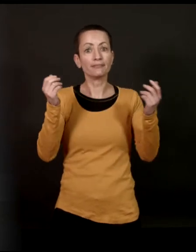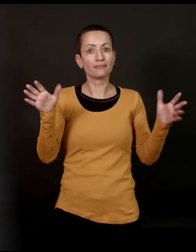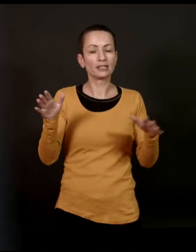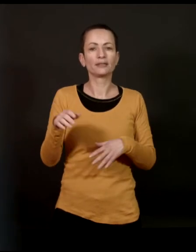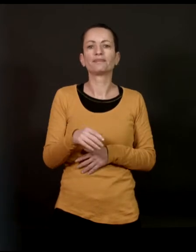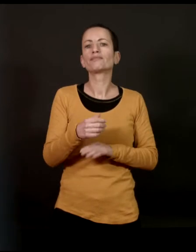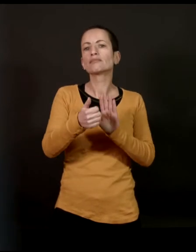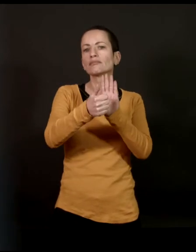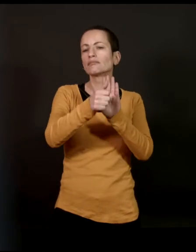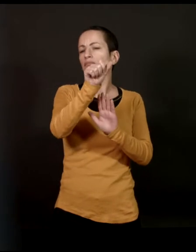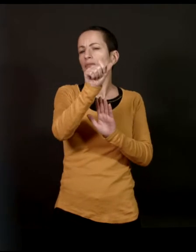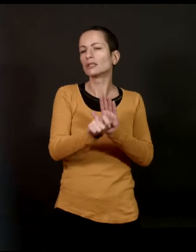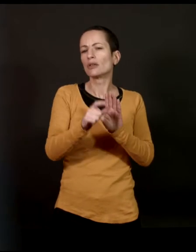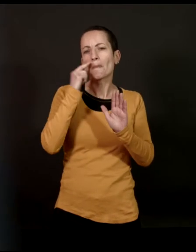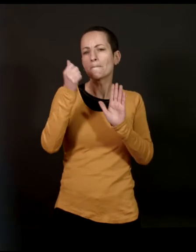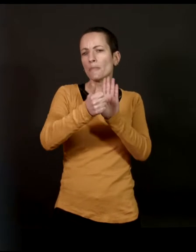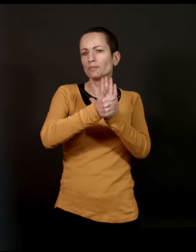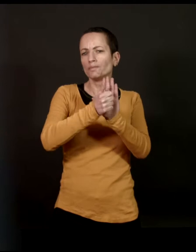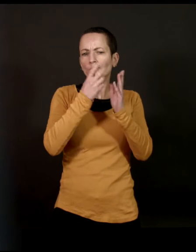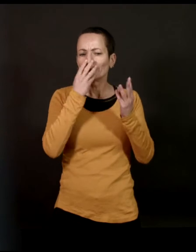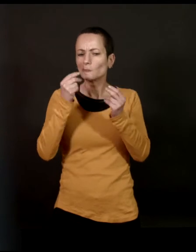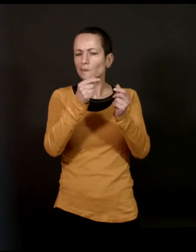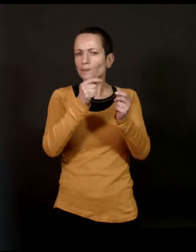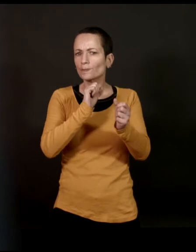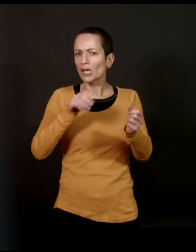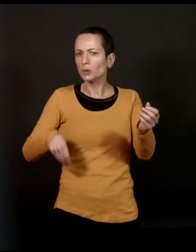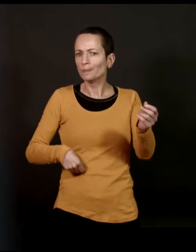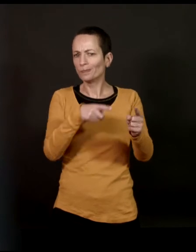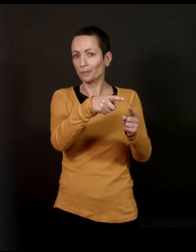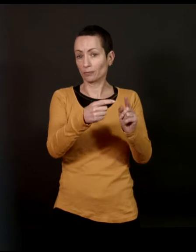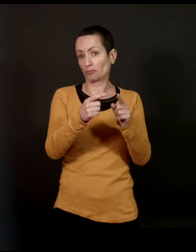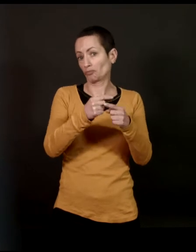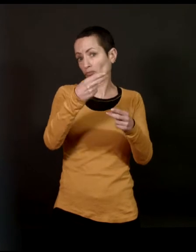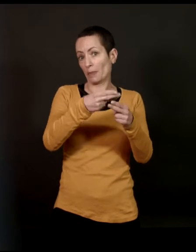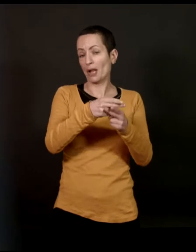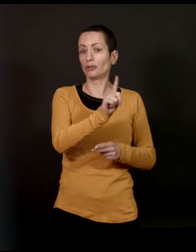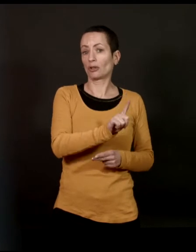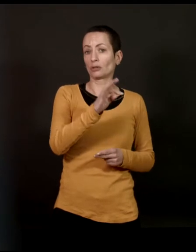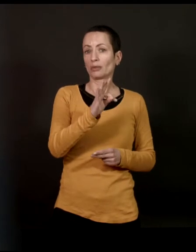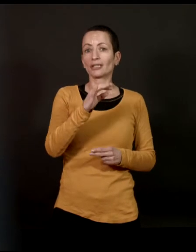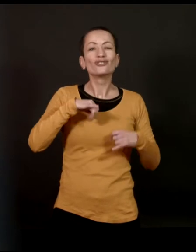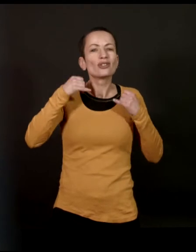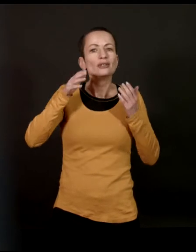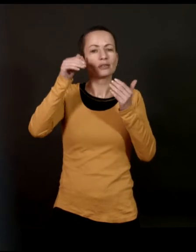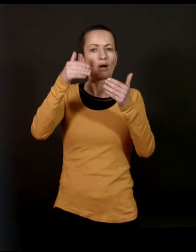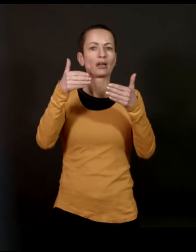One of the main suspects was Gérald Thomassin, who was a young espoir of the French cinema, who had the